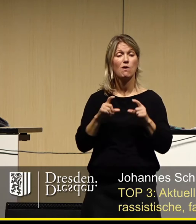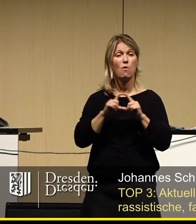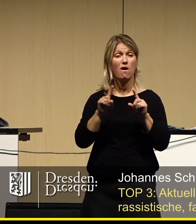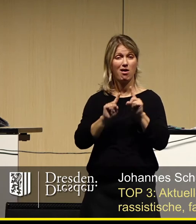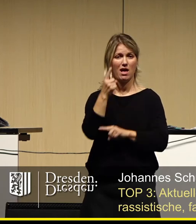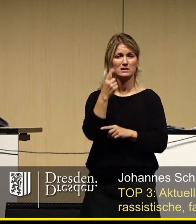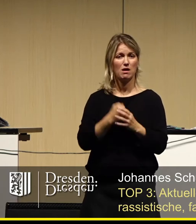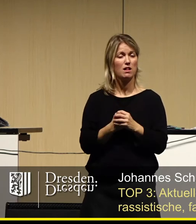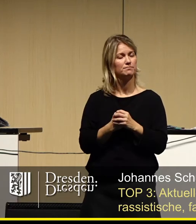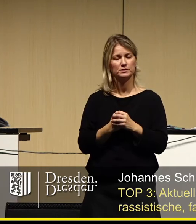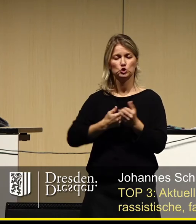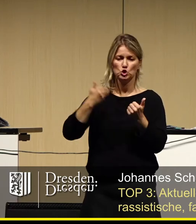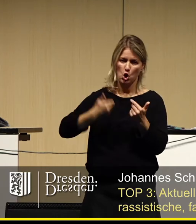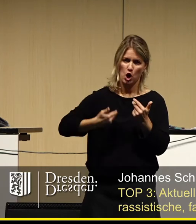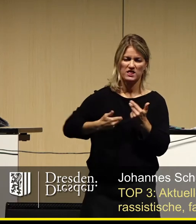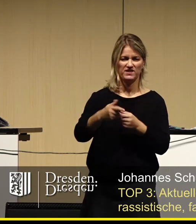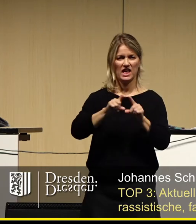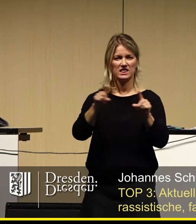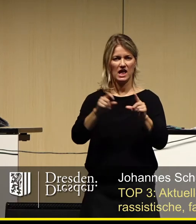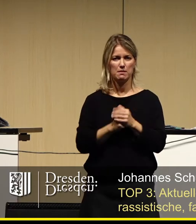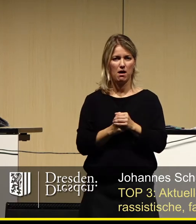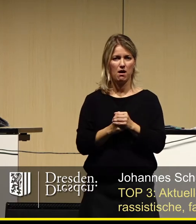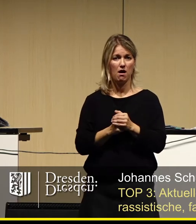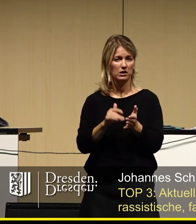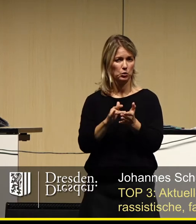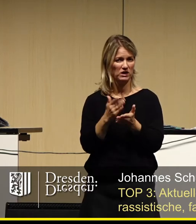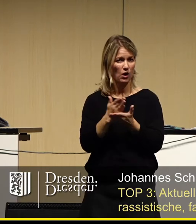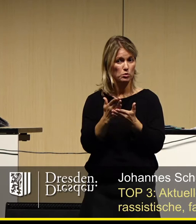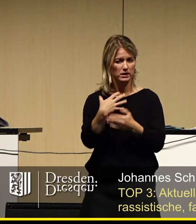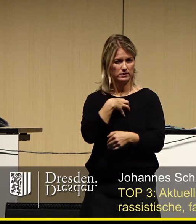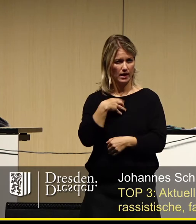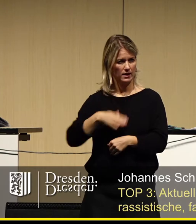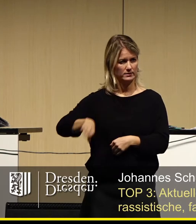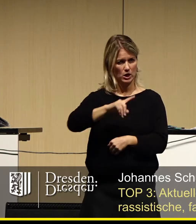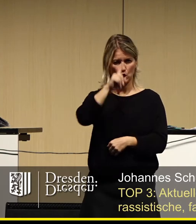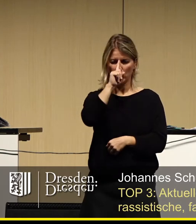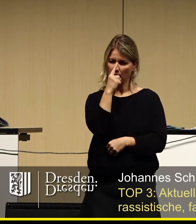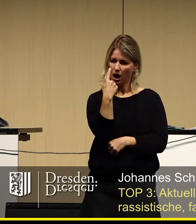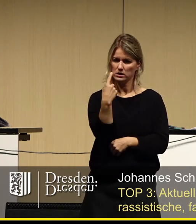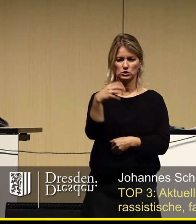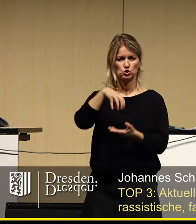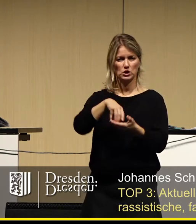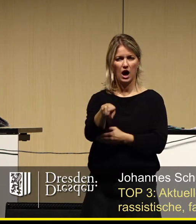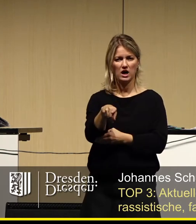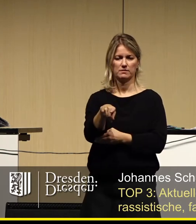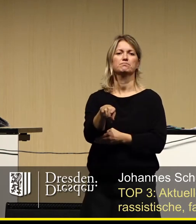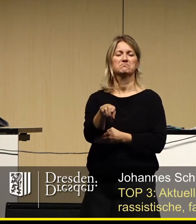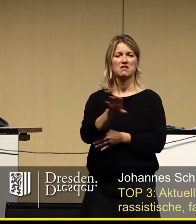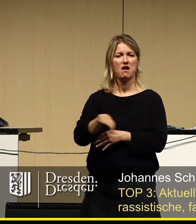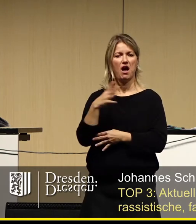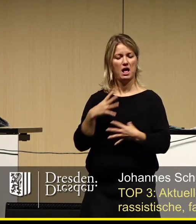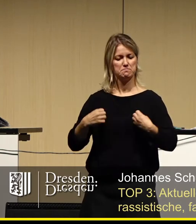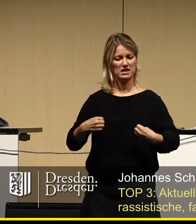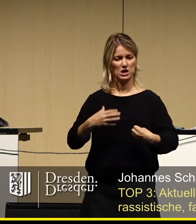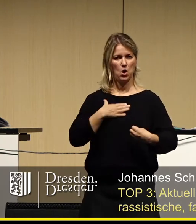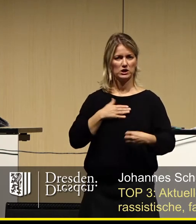wiederholten Male tun müssen, ist unter anderem dem Zustand geschuldet, dass Dresden die einzige Stadt in Deutschland ist, in der sich die als patriotisch Europäer